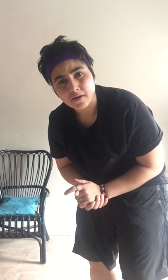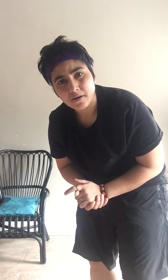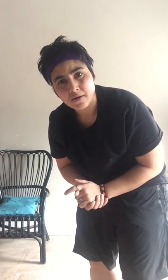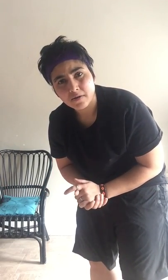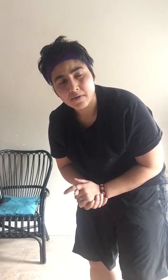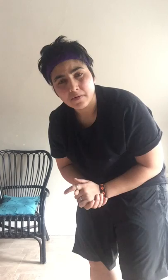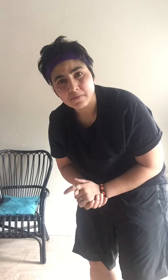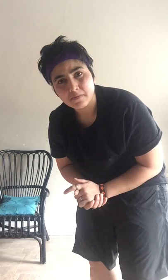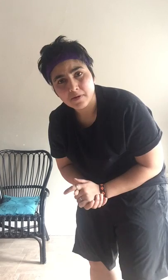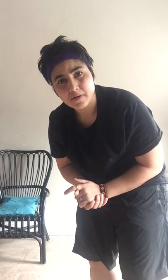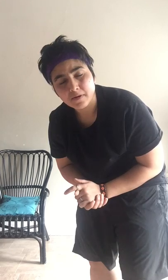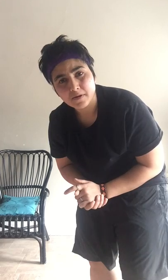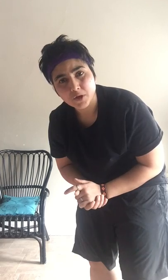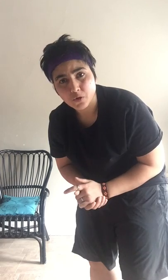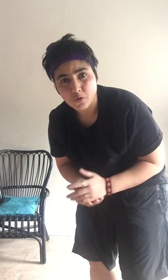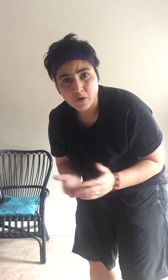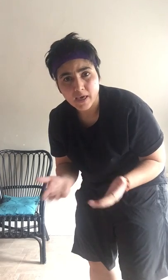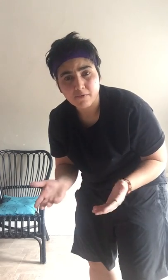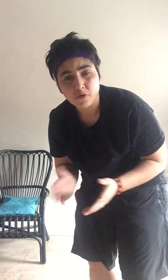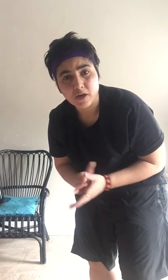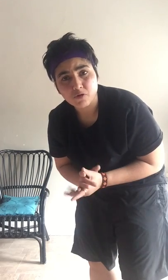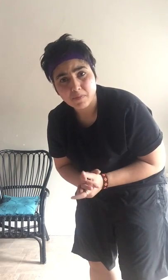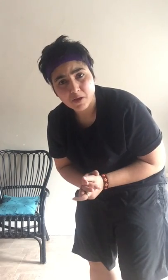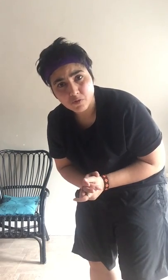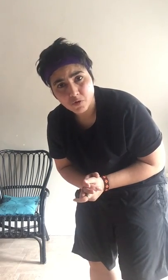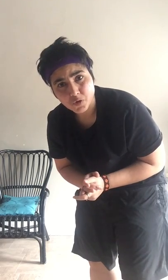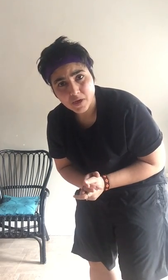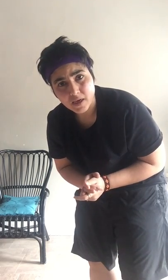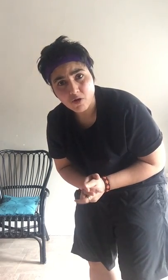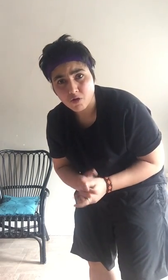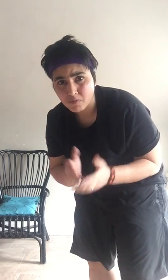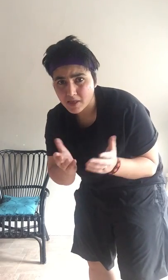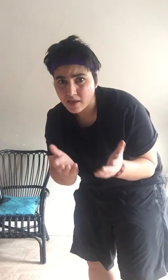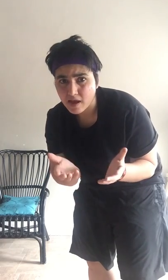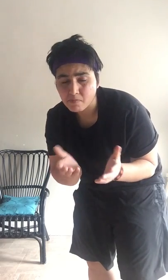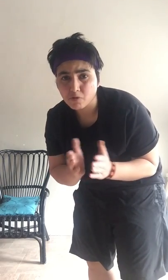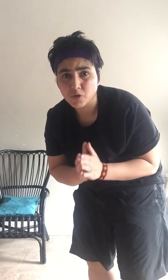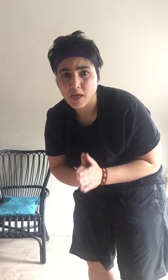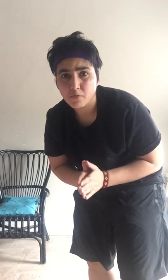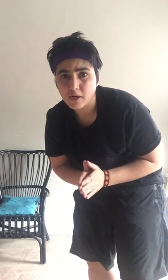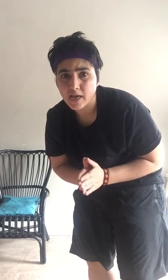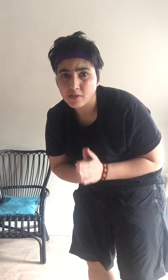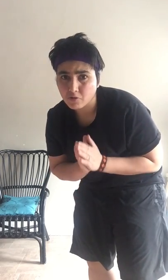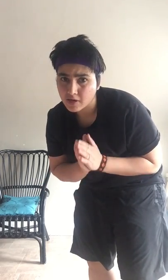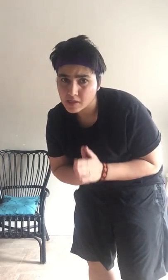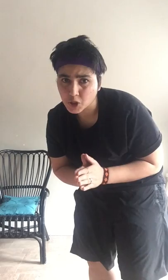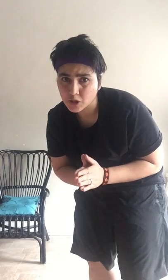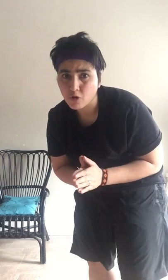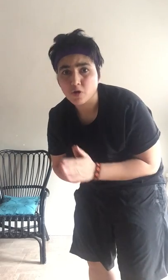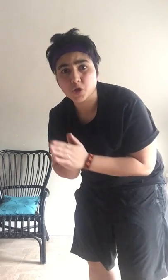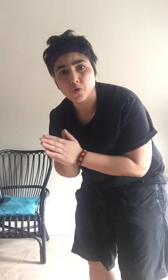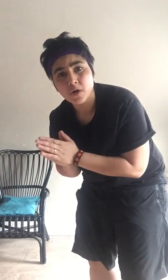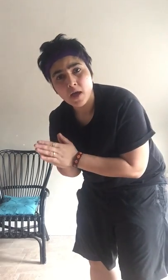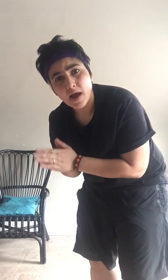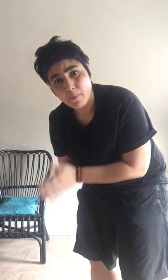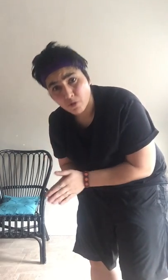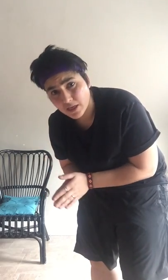जो लोग हैं वो घर तक मेधूध हो चुके हैं और उमीद है और वोल्ड हाईल्थ औरोना इसेशन और जो आप JOE